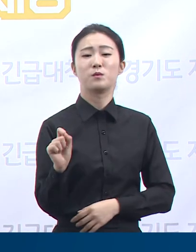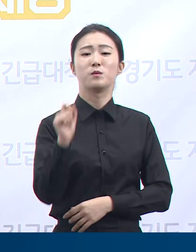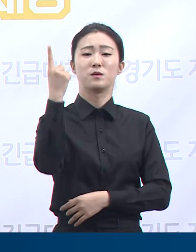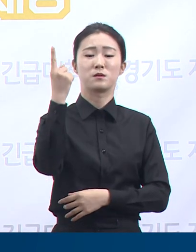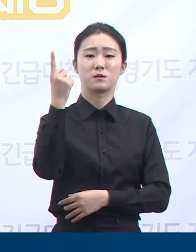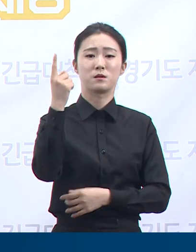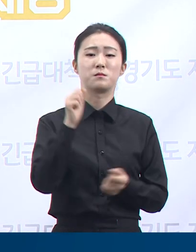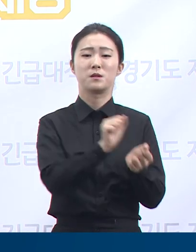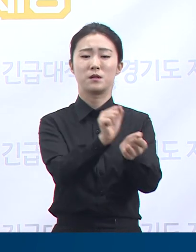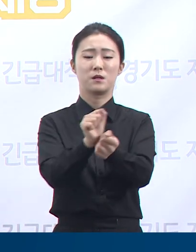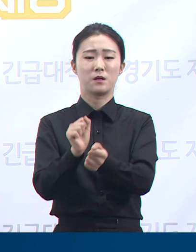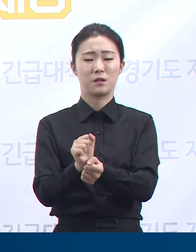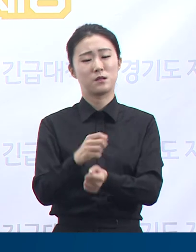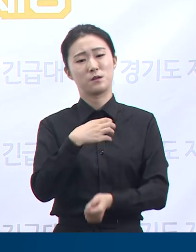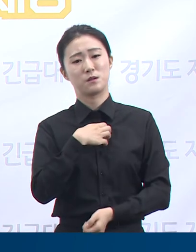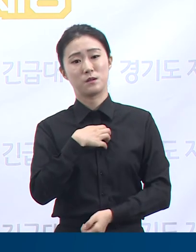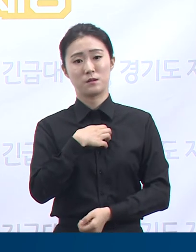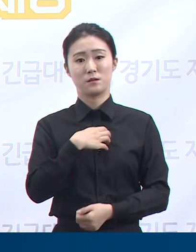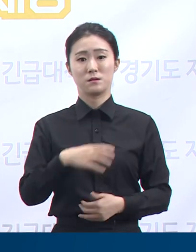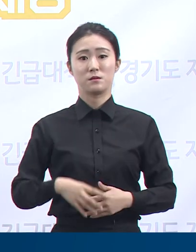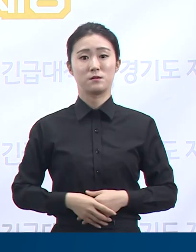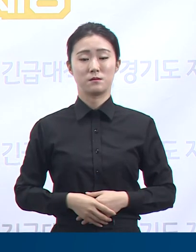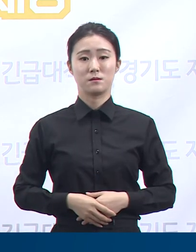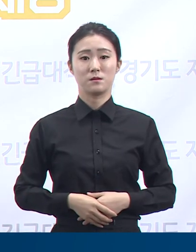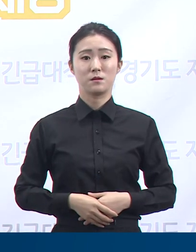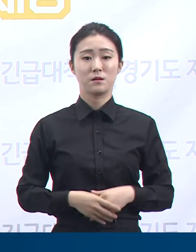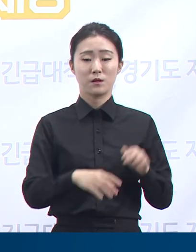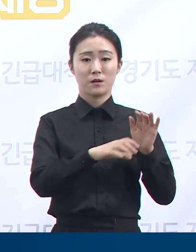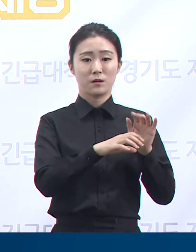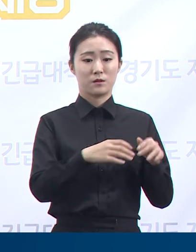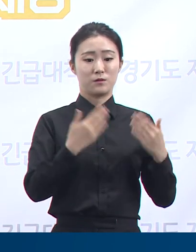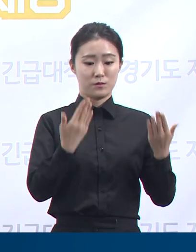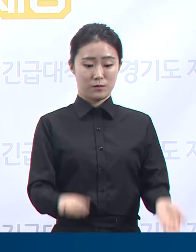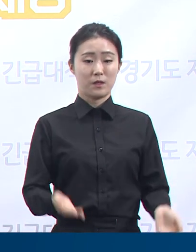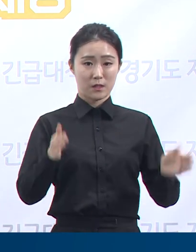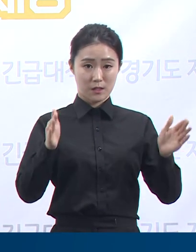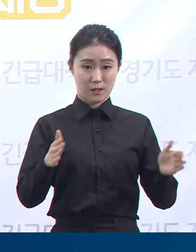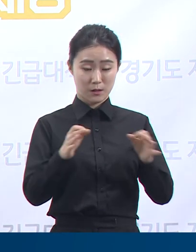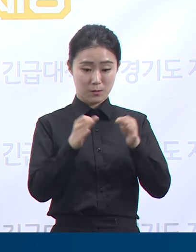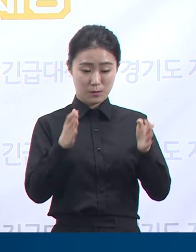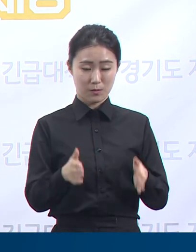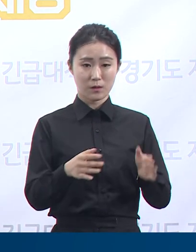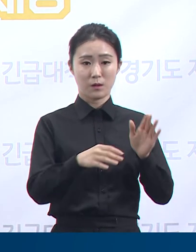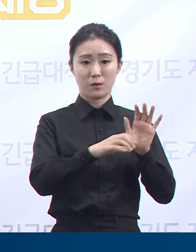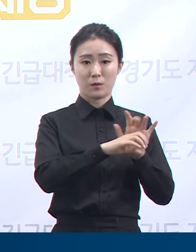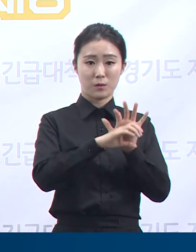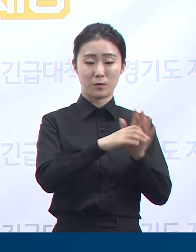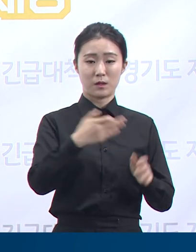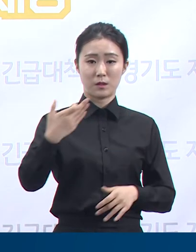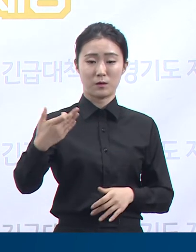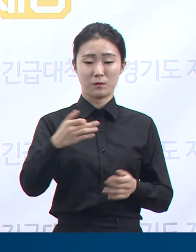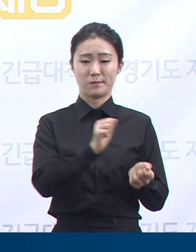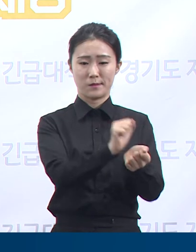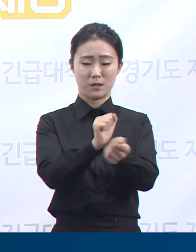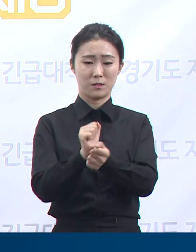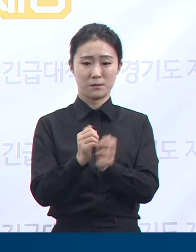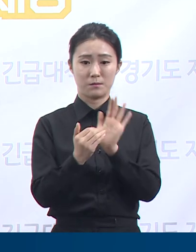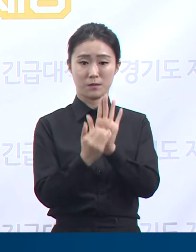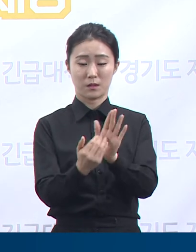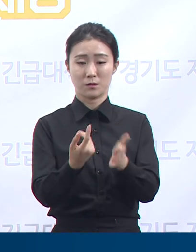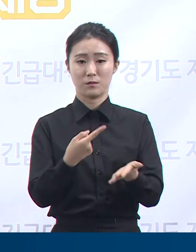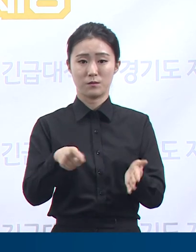커지고 있습니다. 휴가 기간 코로나19의 확산 예방을 위해서는 밀집도를 낮추고 방역의 주체로서